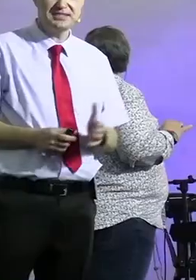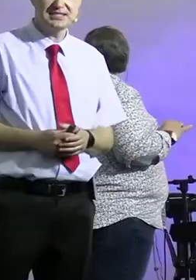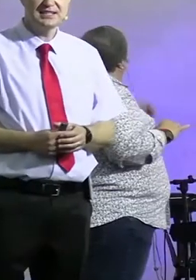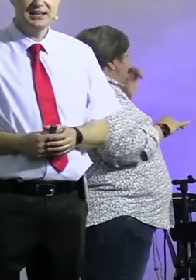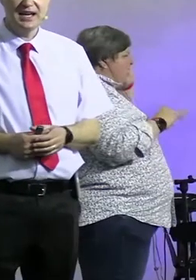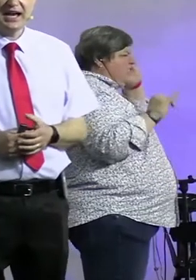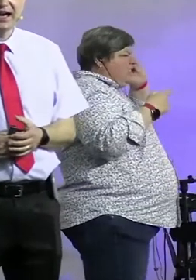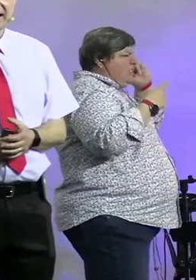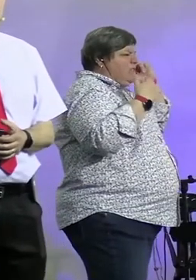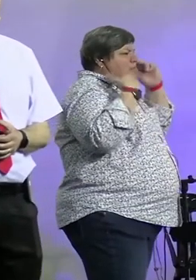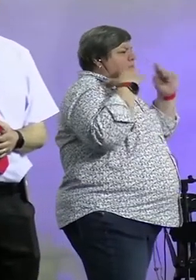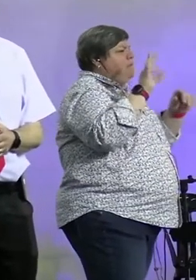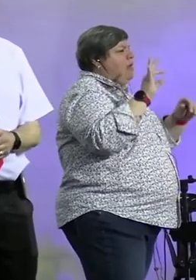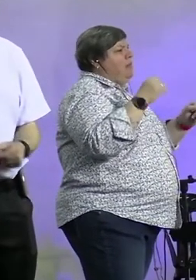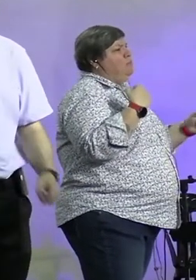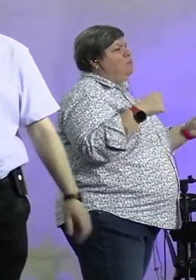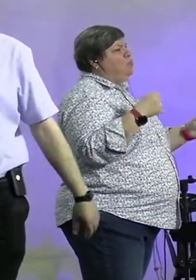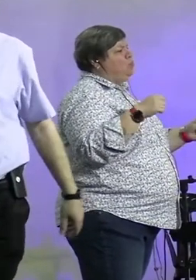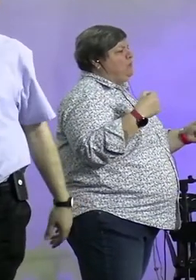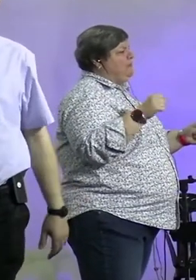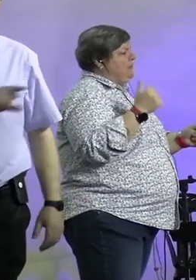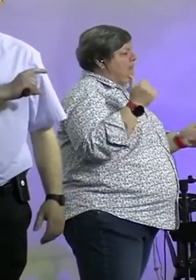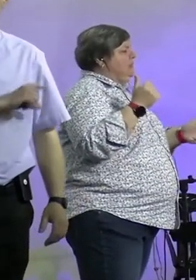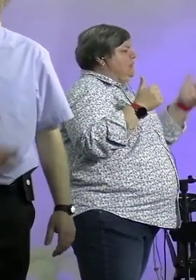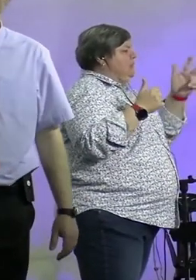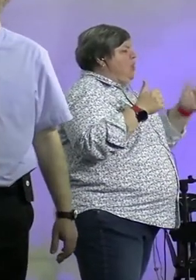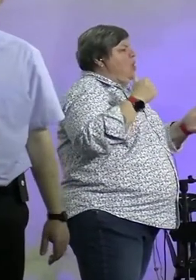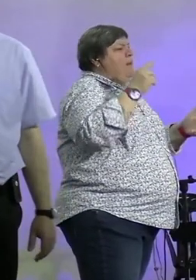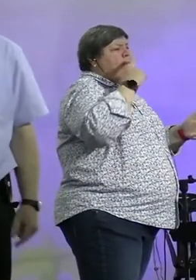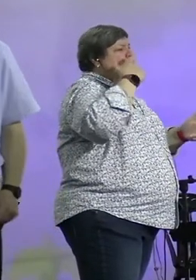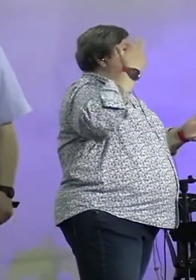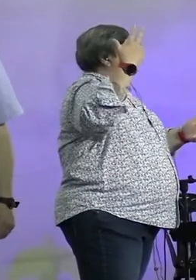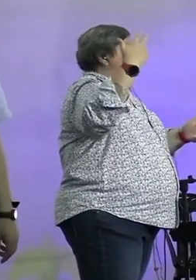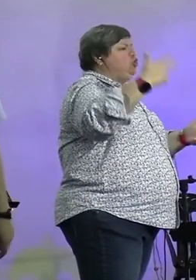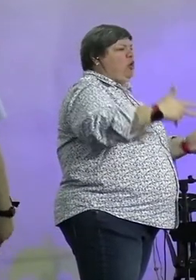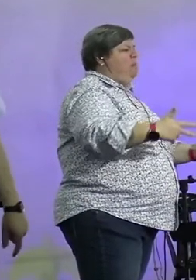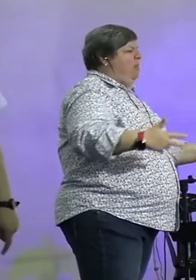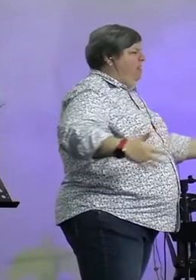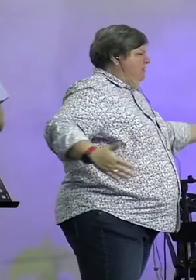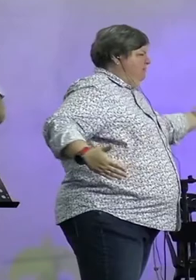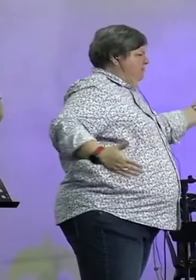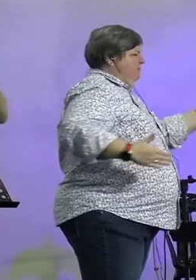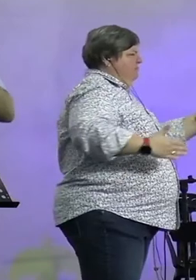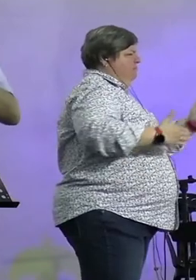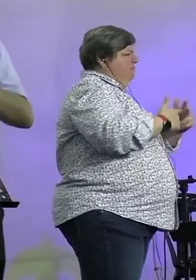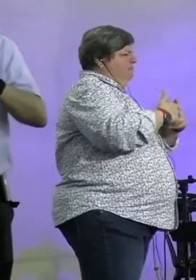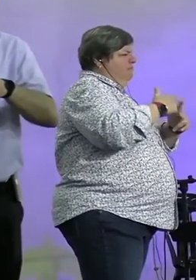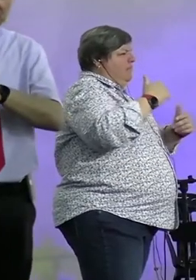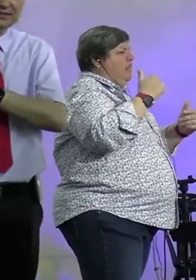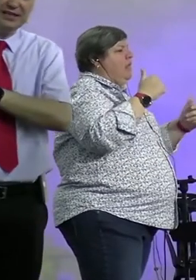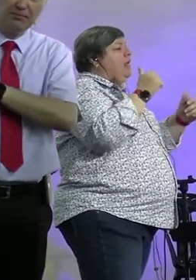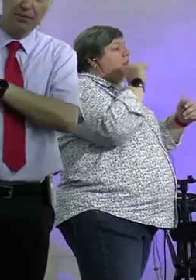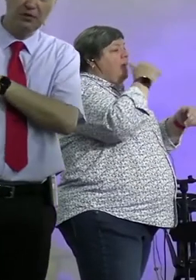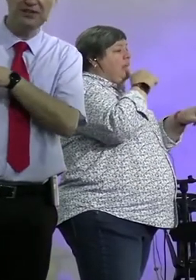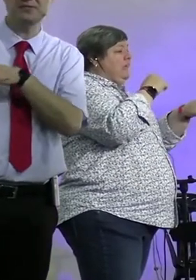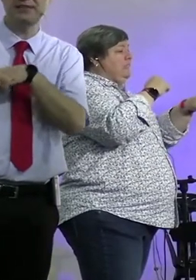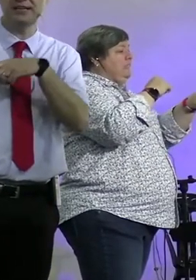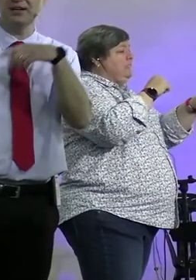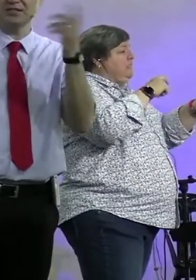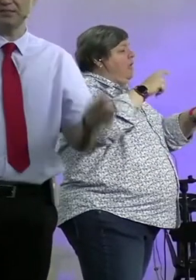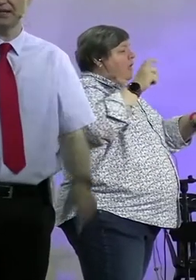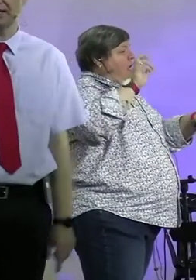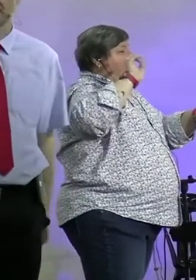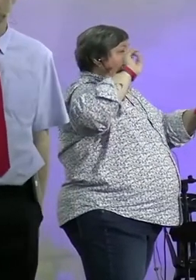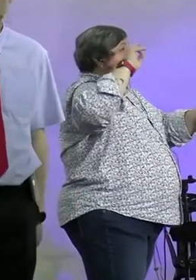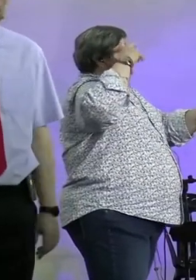sy motorfiets, en, een ou, skiep met eenvoudig die stopstraat, en raai vir hom, wat hy oor het aan die wat draf vlieg, teen een pal vast